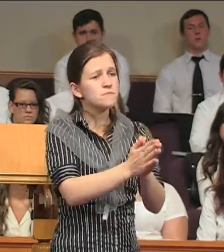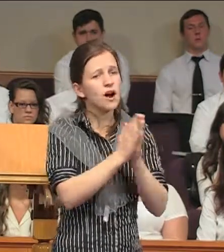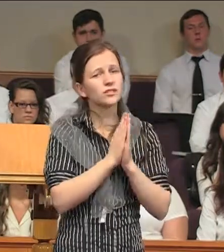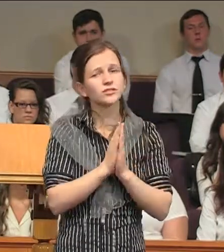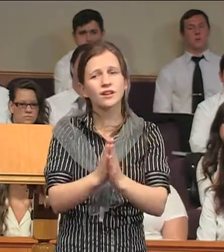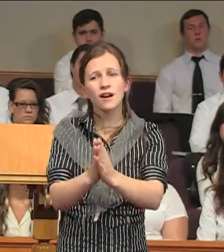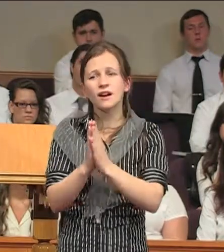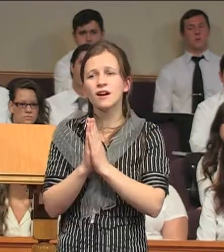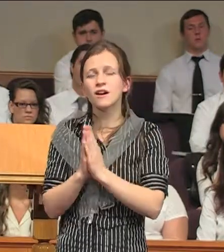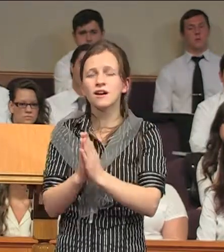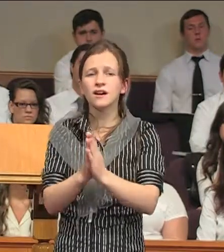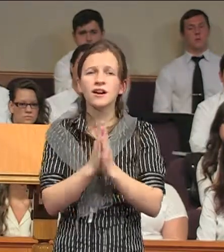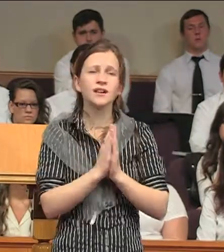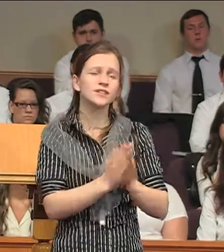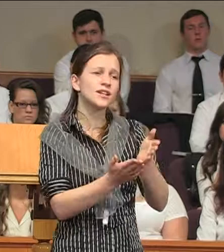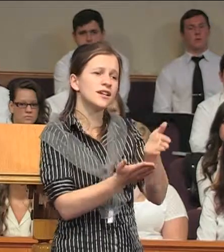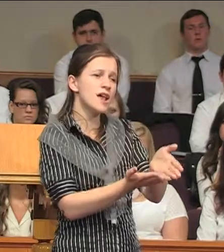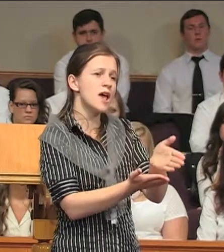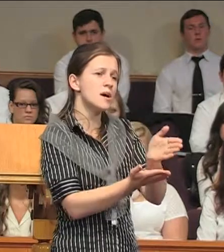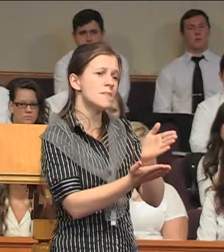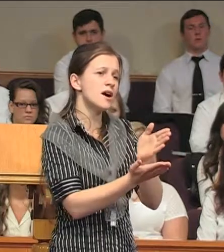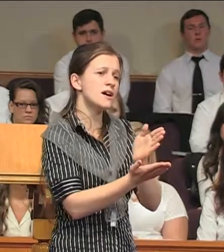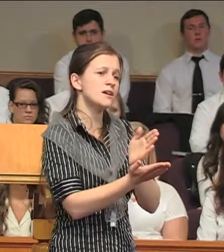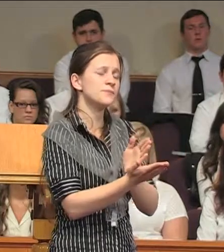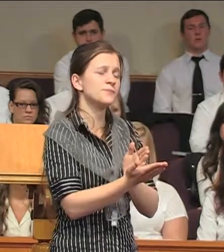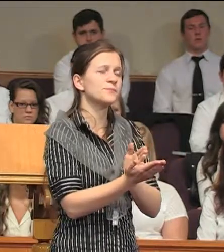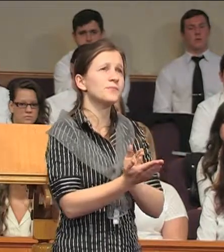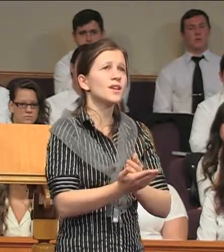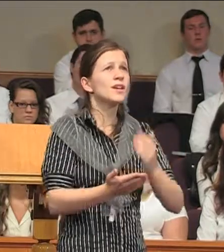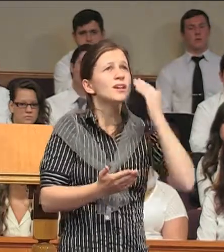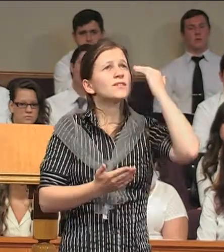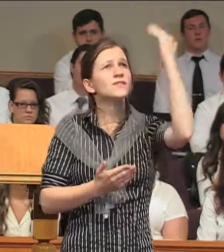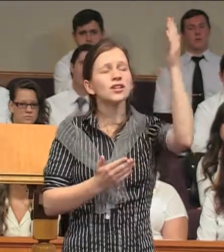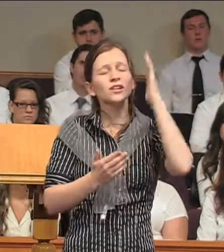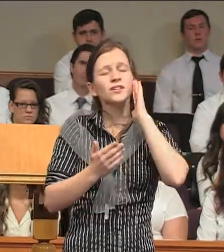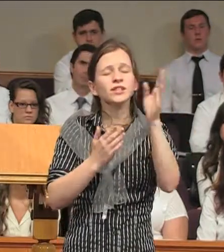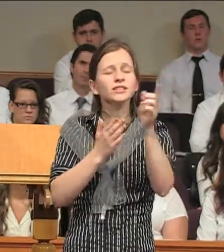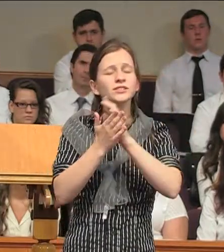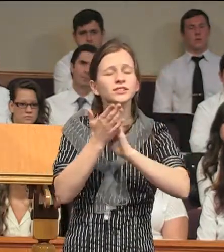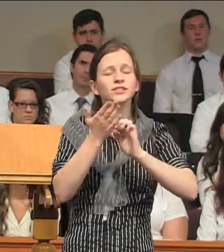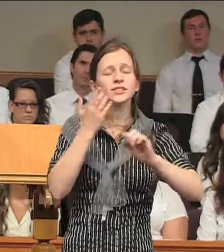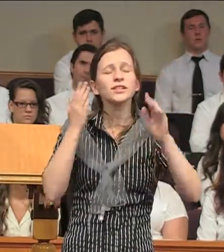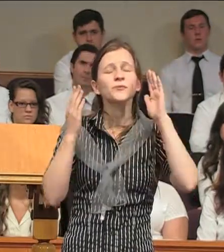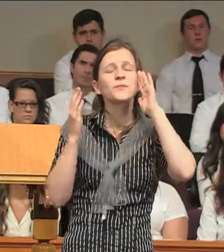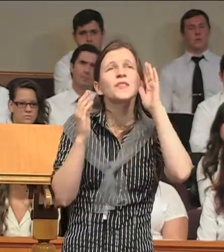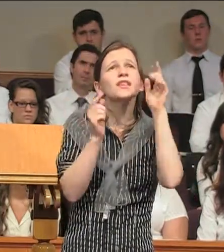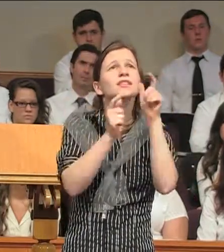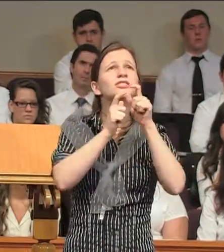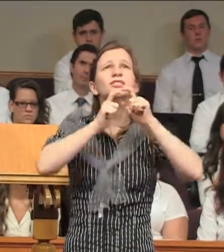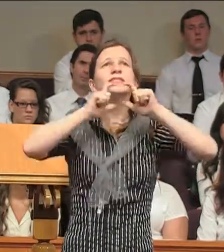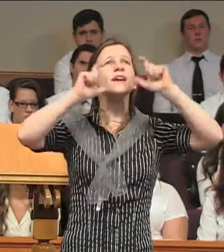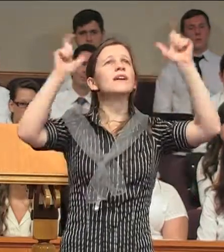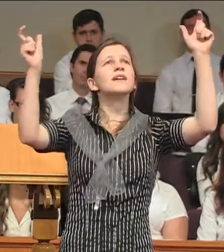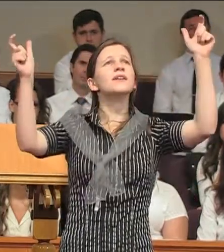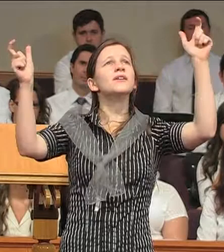просящим хлебом, Я был избит и стонал